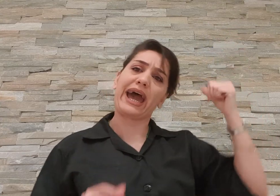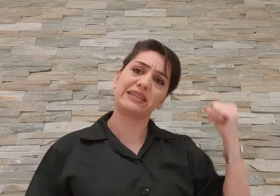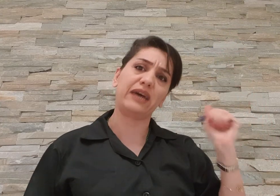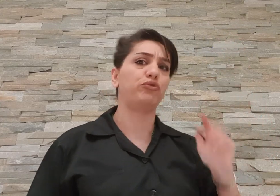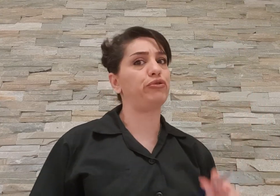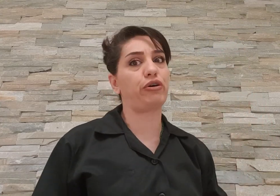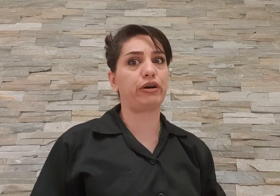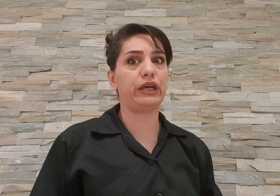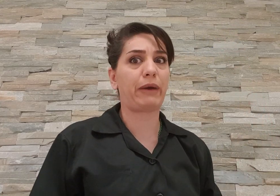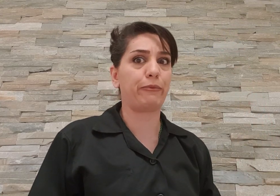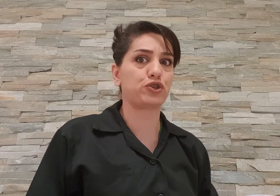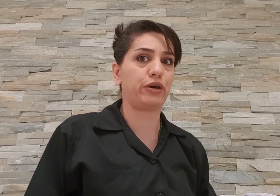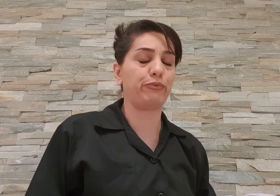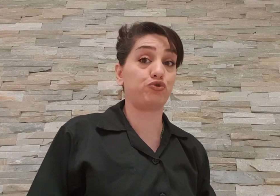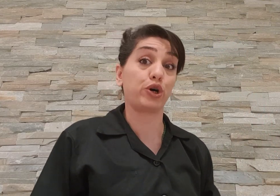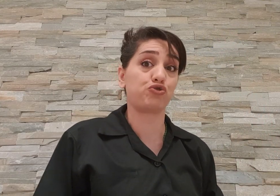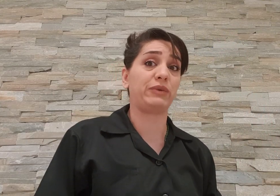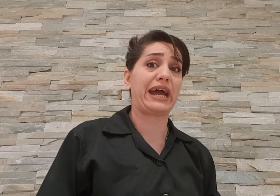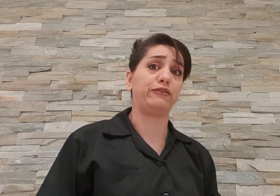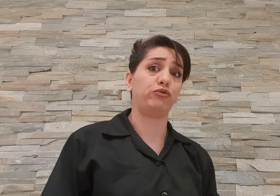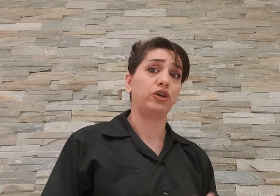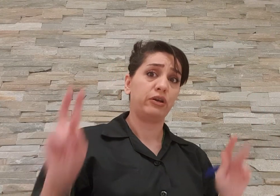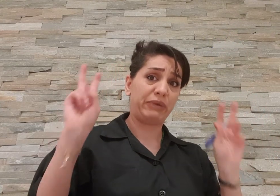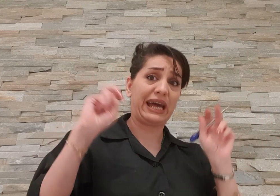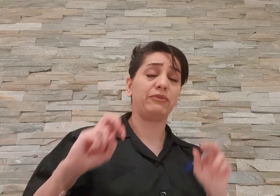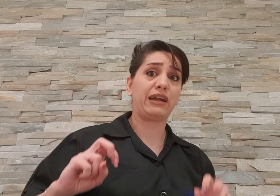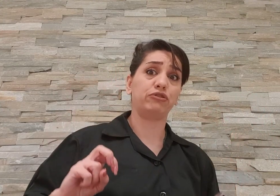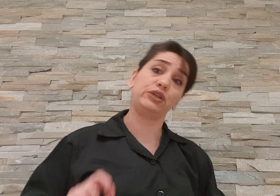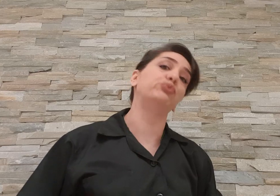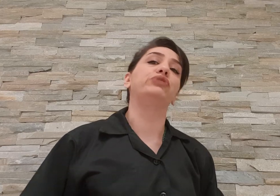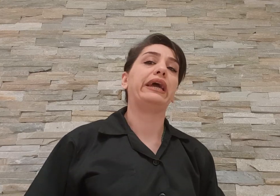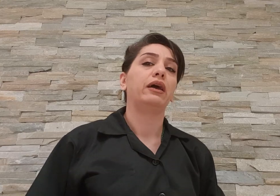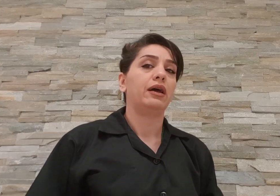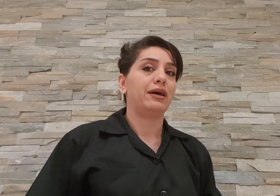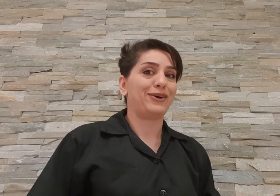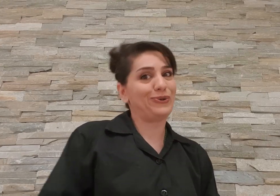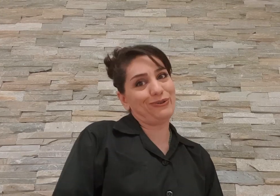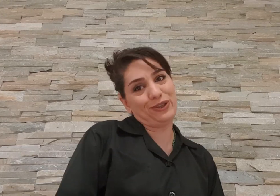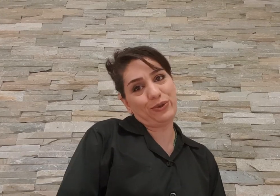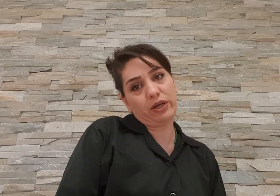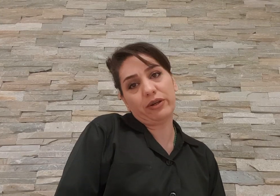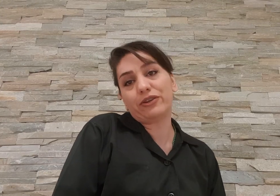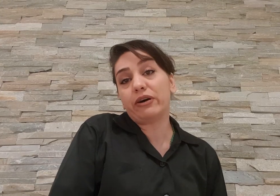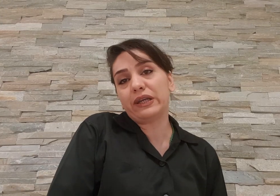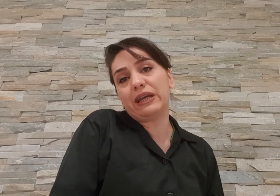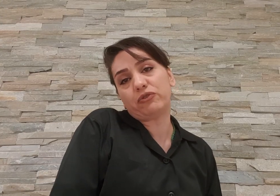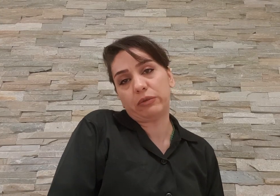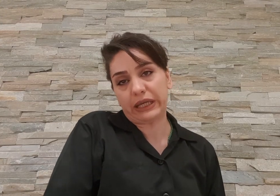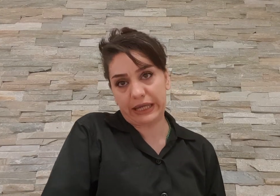قطعا تو اون اتاقایی که من مجباز جرویم کردین و پدرم درباردین بوده اودیو ویدیو های اونا رو دارین نمیتونی میگین